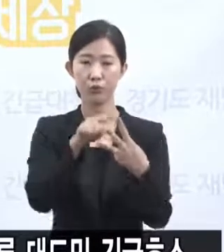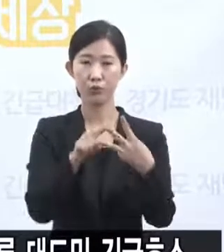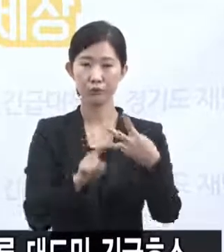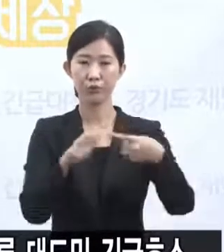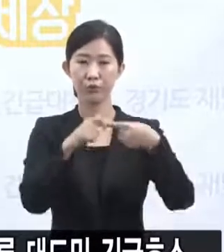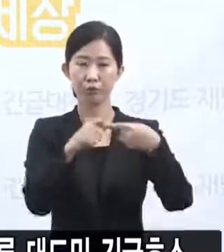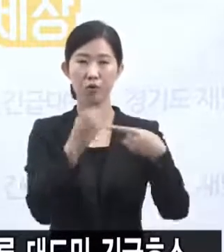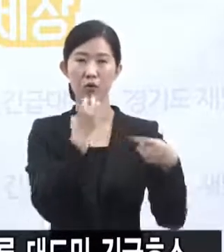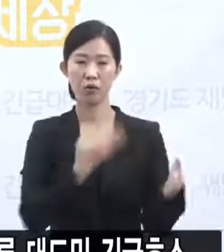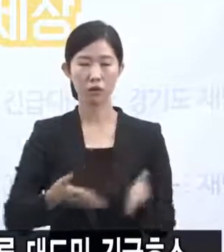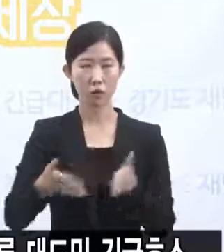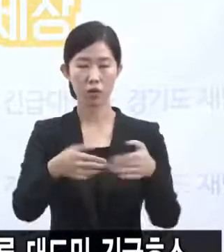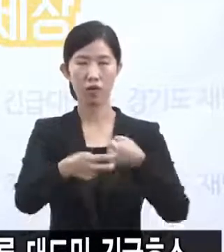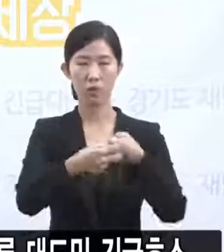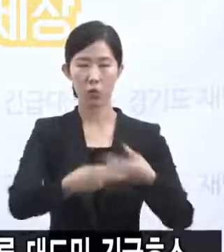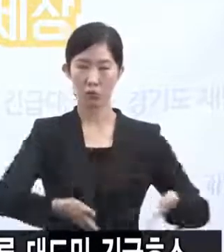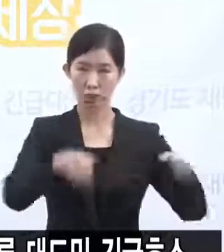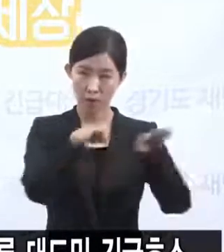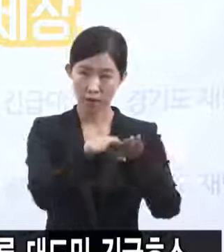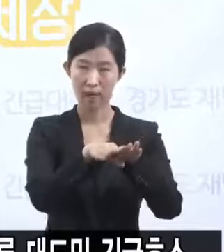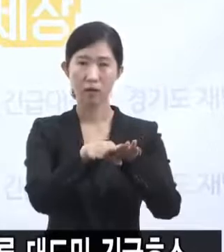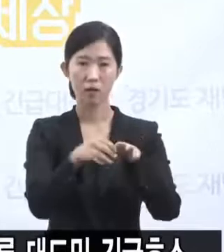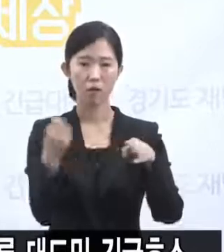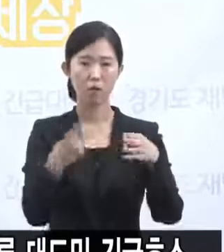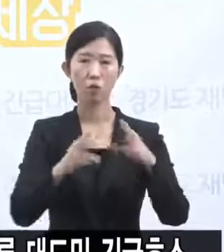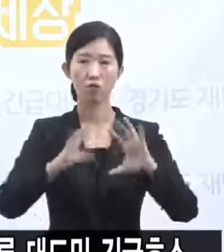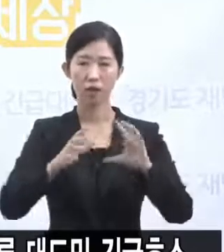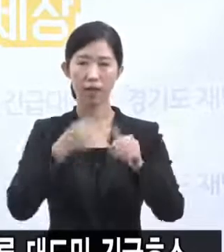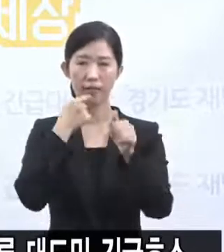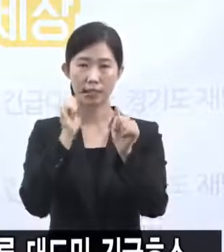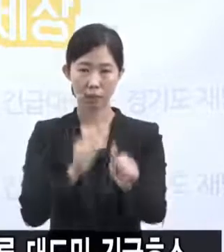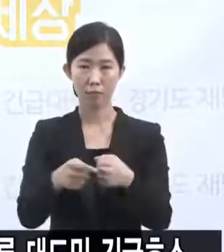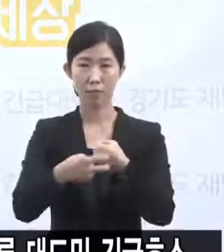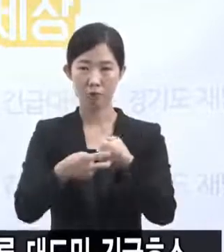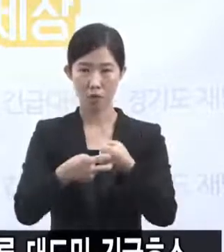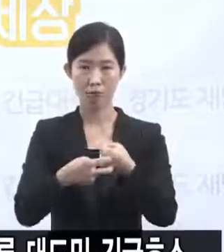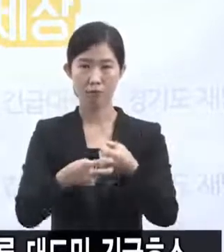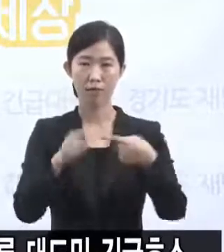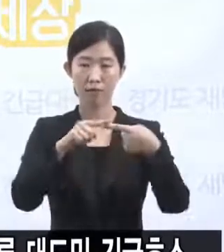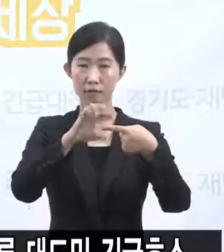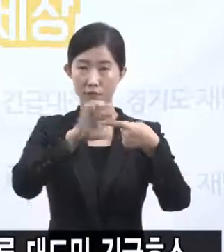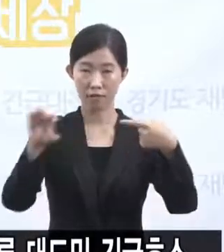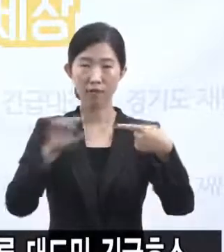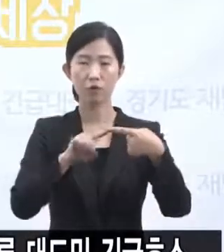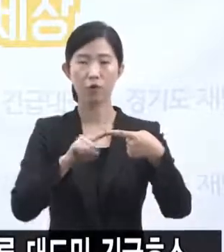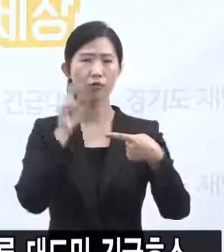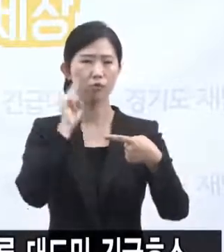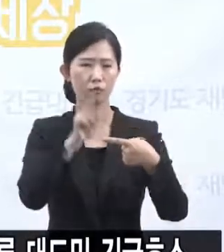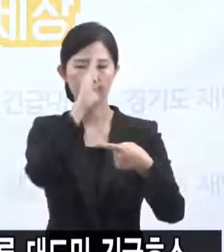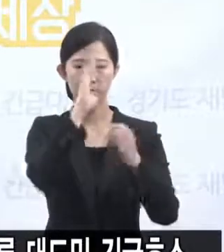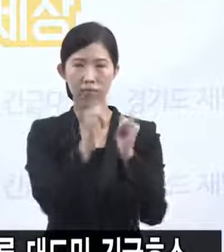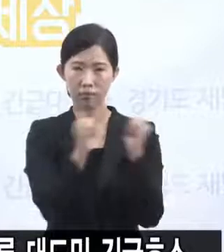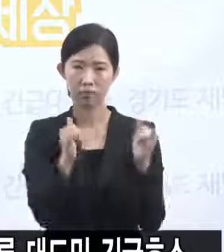상급의료기관들 중심으로 또 국가지정음압치료병상 중심으로 운영되어 있는 상급의료기관에 중환자를 진료하기에